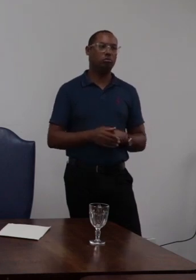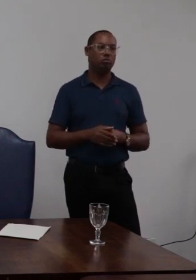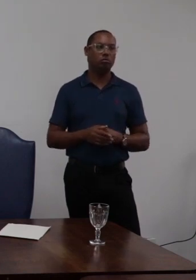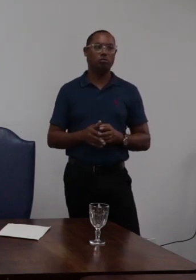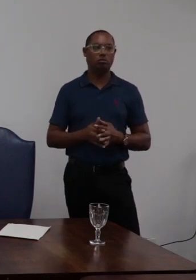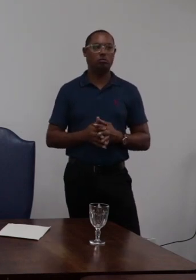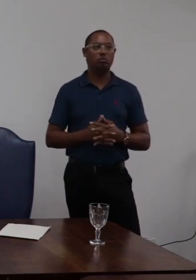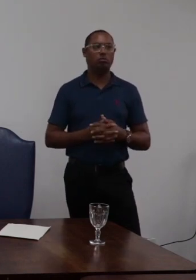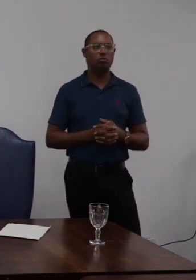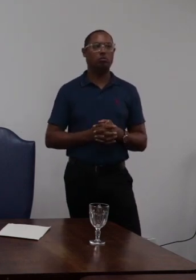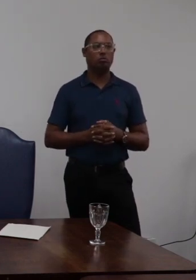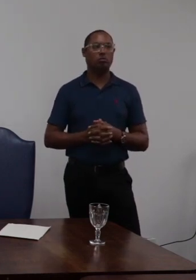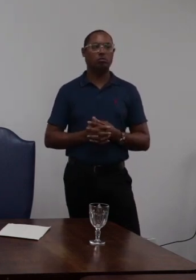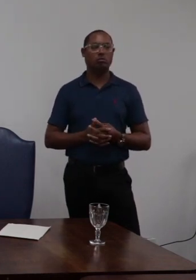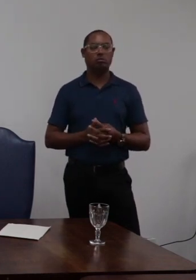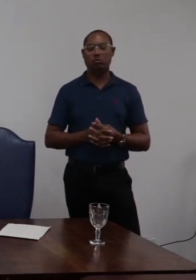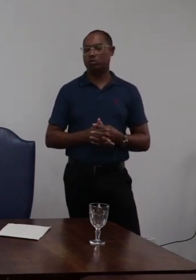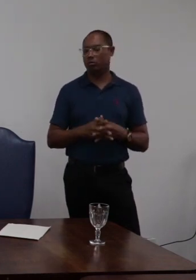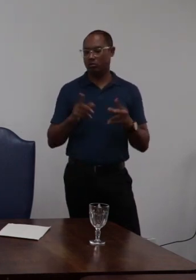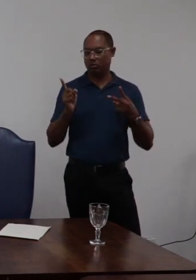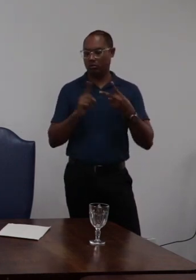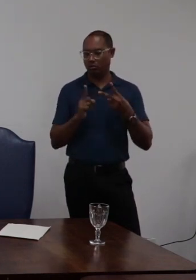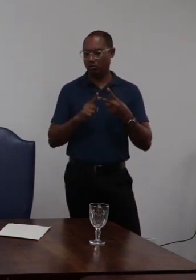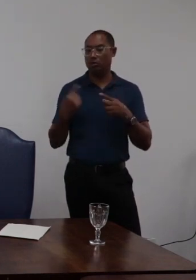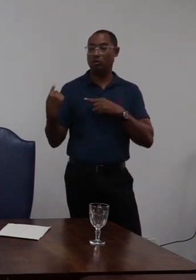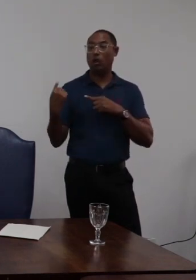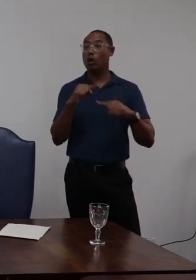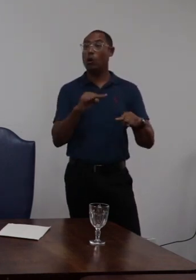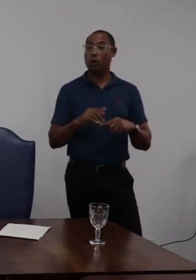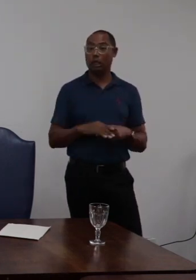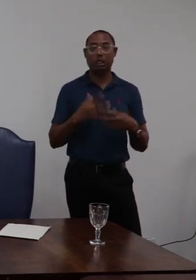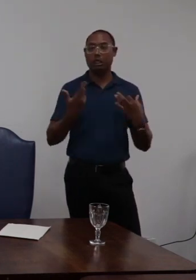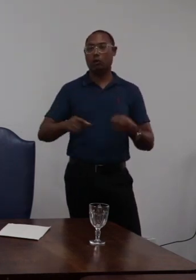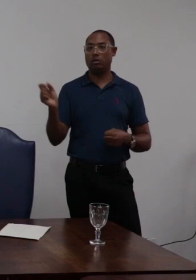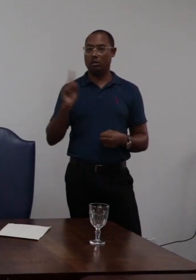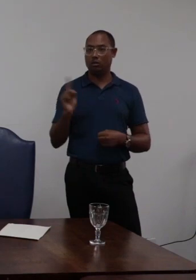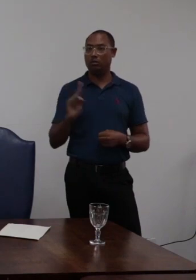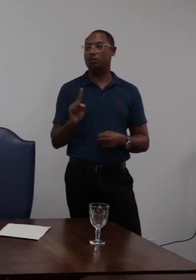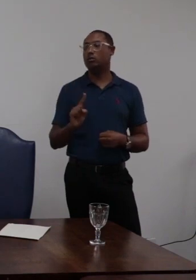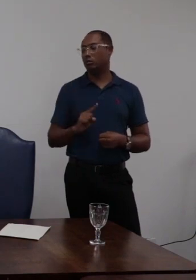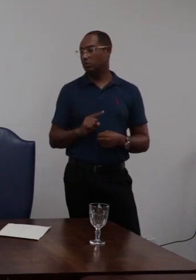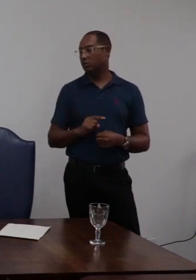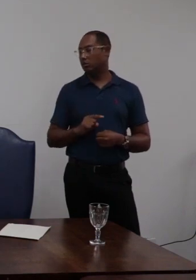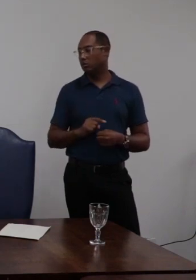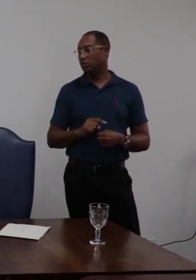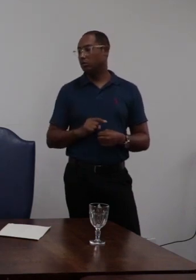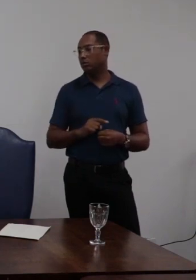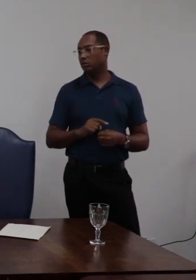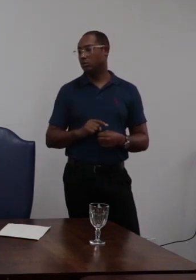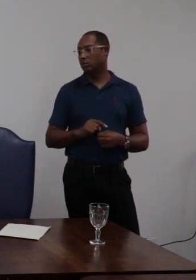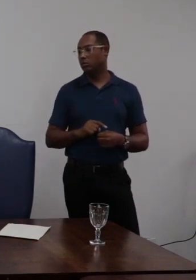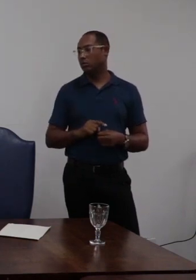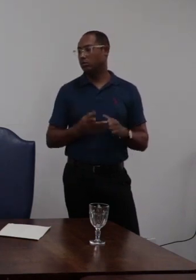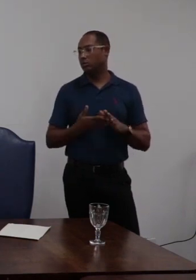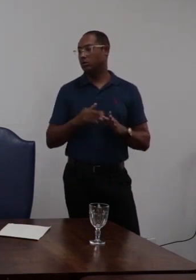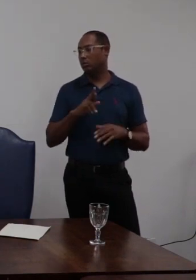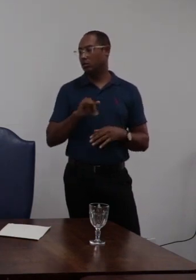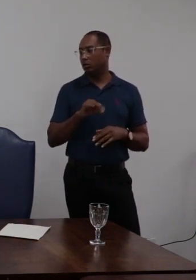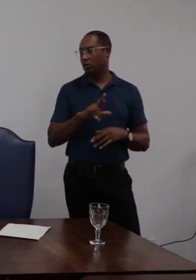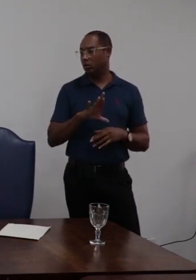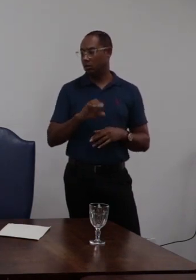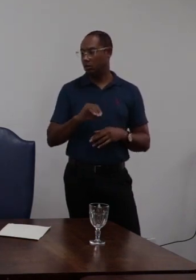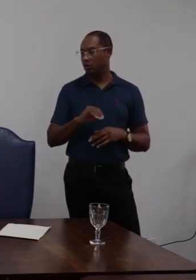proposição segundo os que forem contrários que portanto estariam de acordo com o recurso